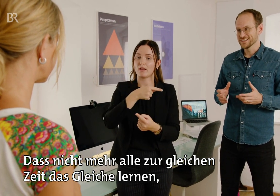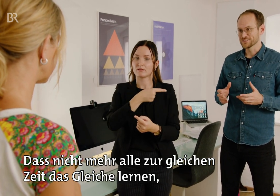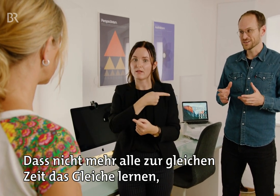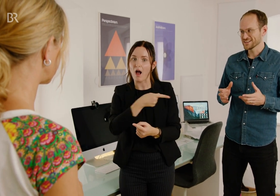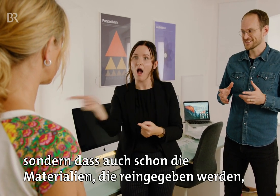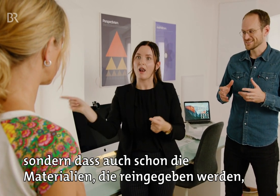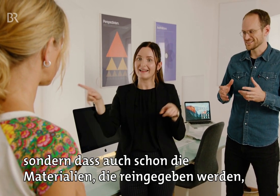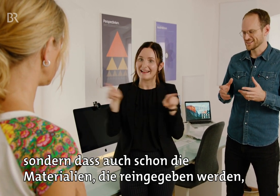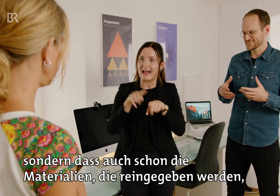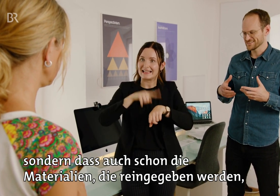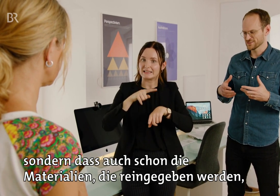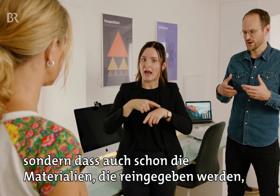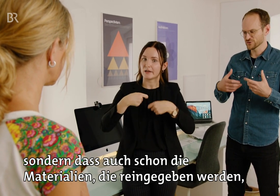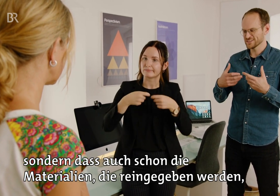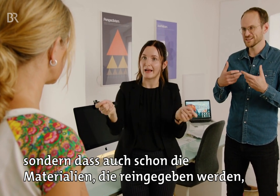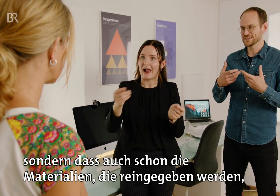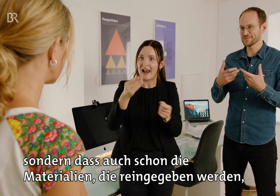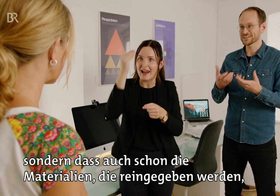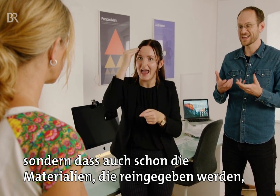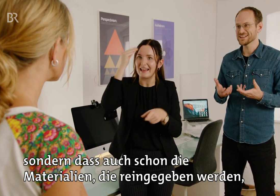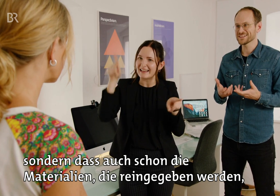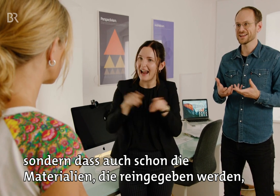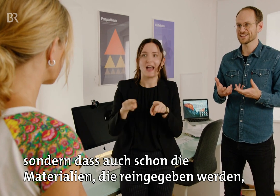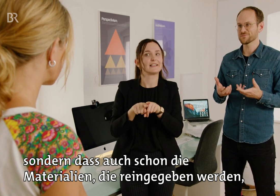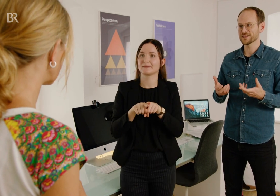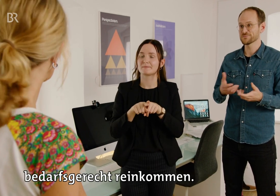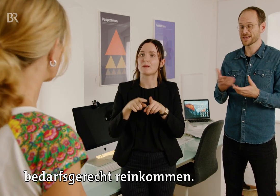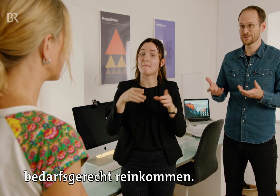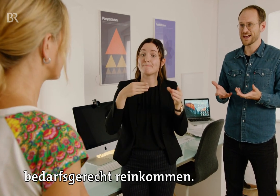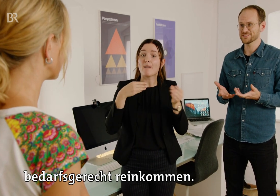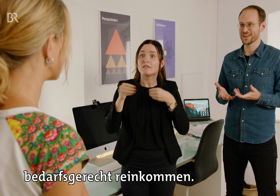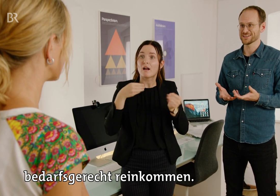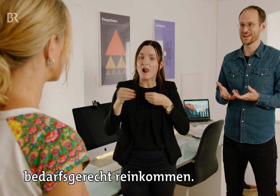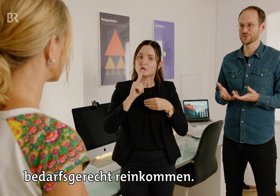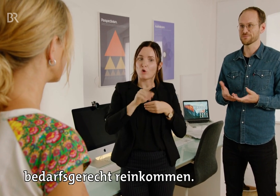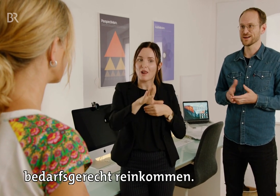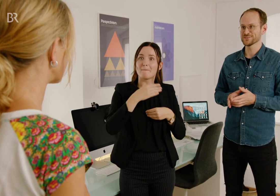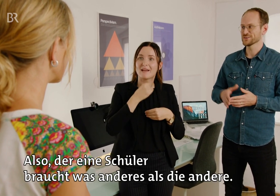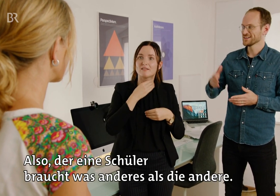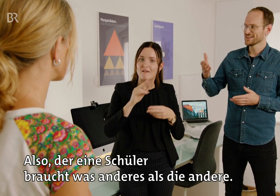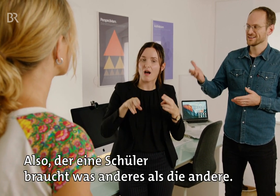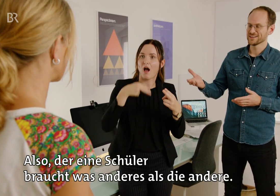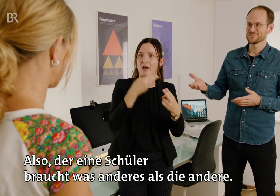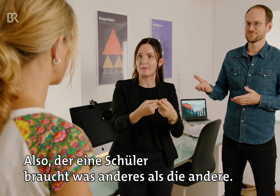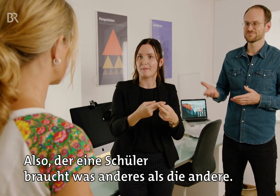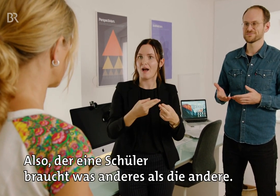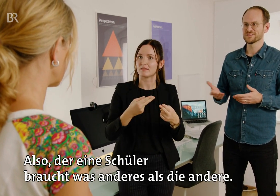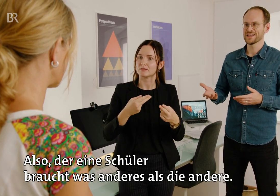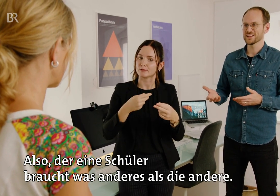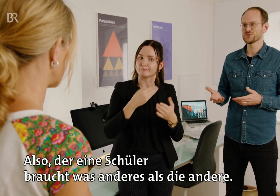sondern dass auch schon die Materialien, die reingegeben werden, bedarfsgerecht reinkommen. Also, der eine